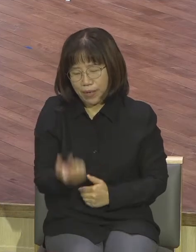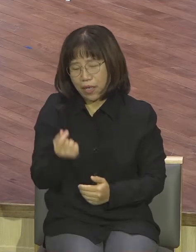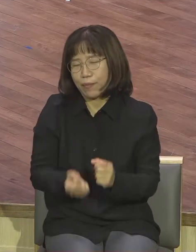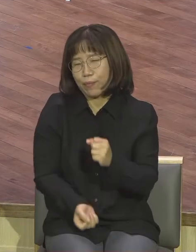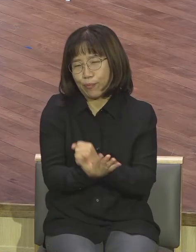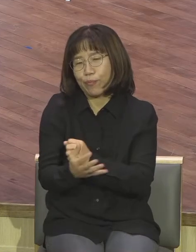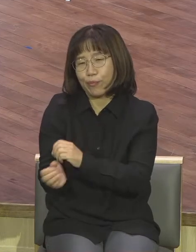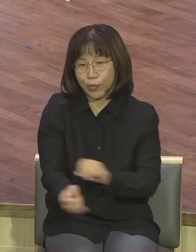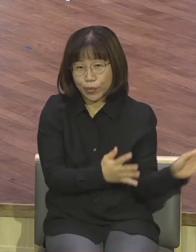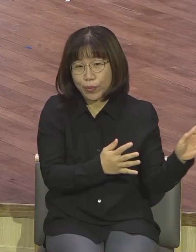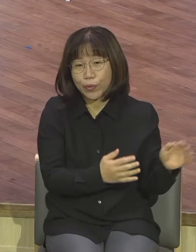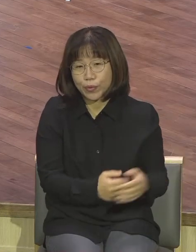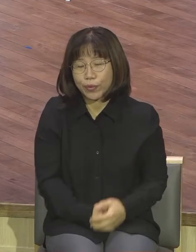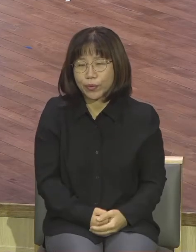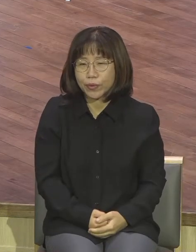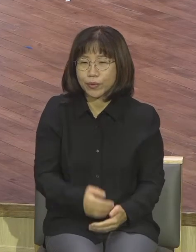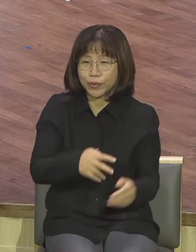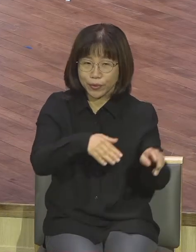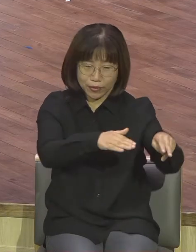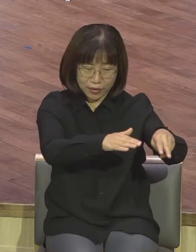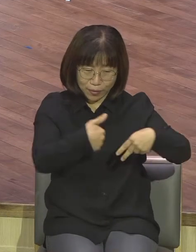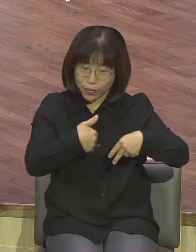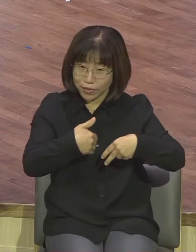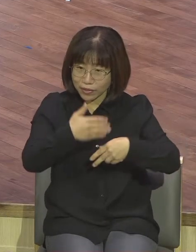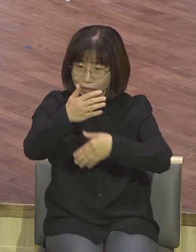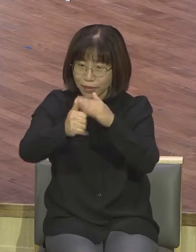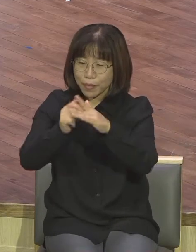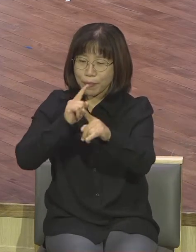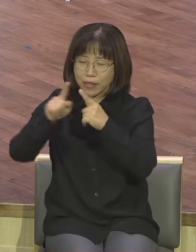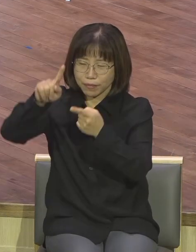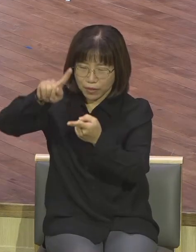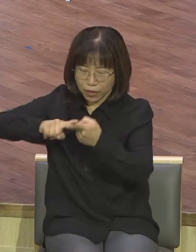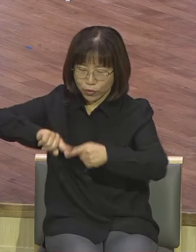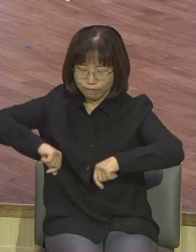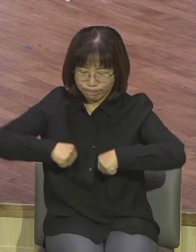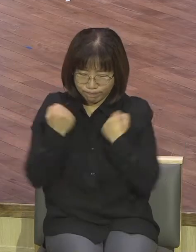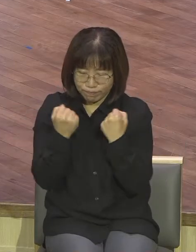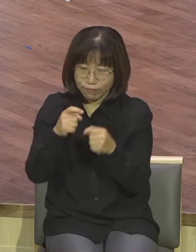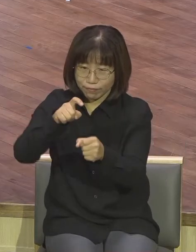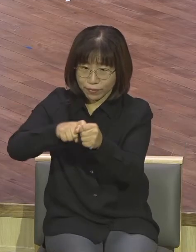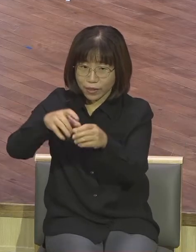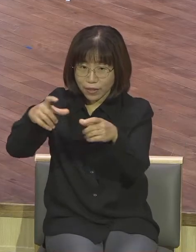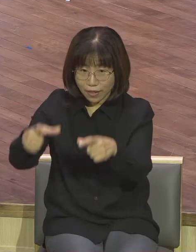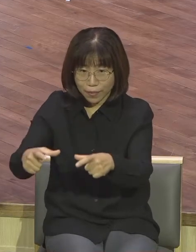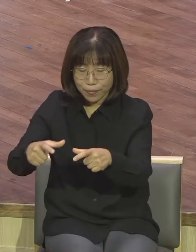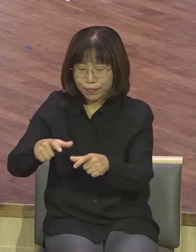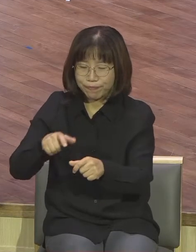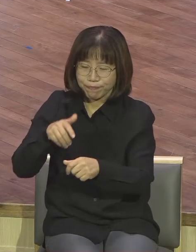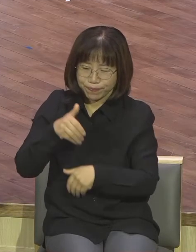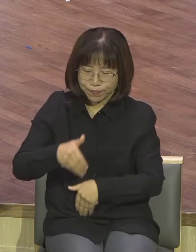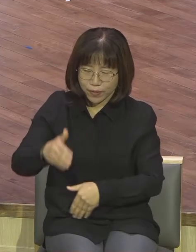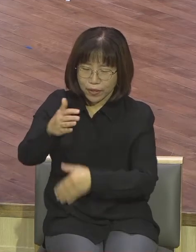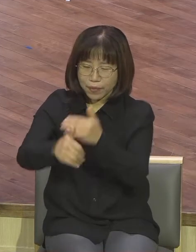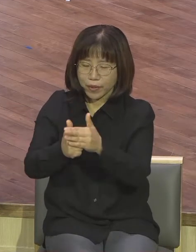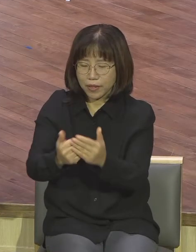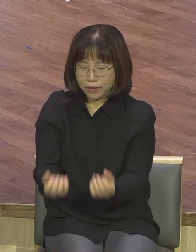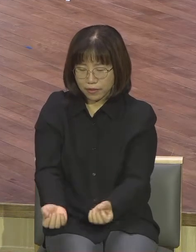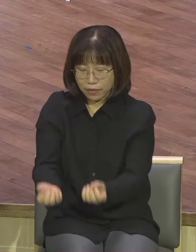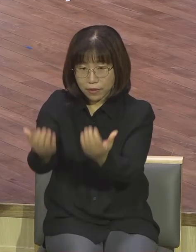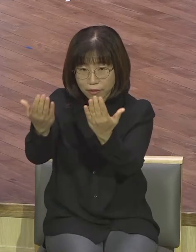사무엘은 하나님의 말씀에 따라 베들렘으로 가서 여호와 하나님께 제사를 드리면서 이세와 그